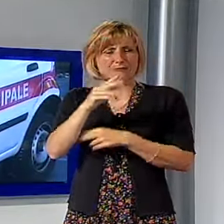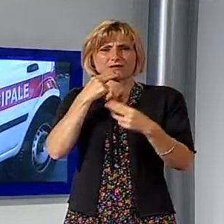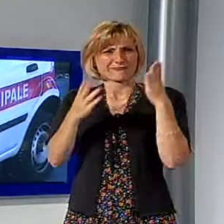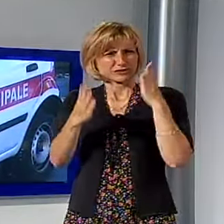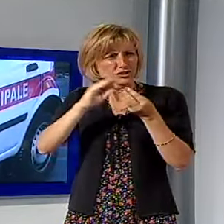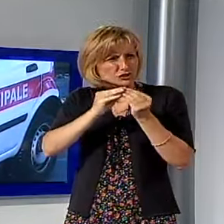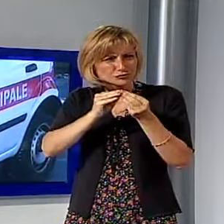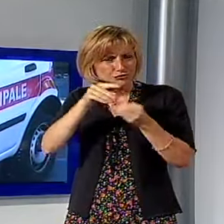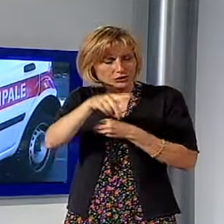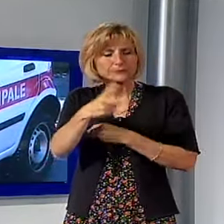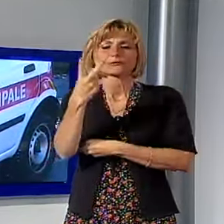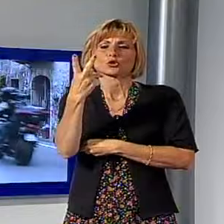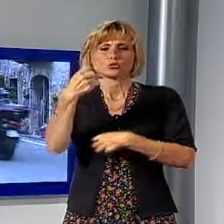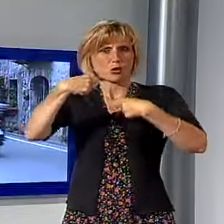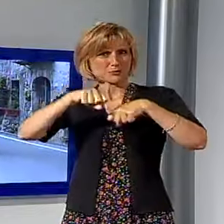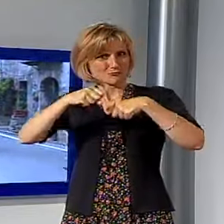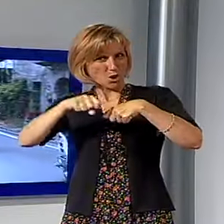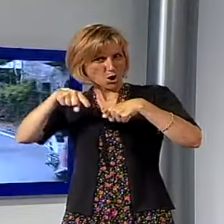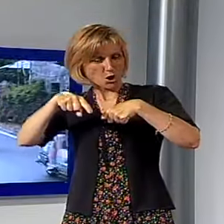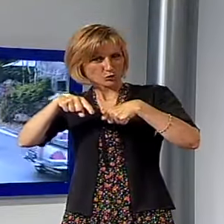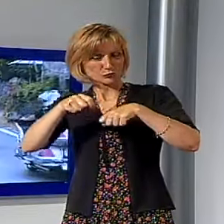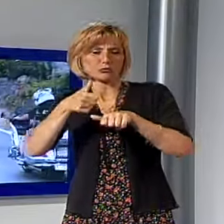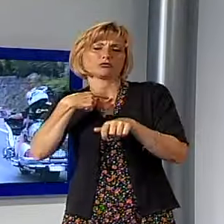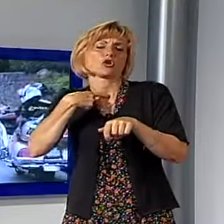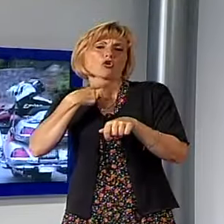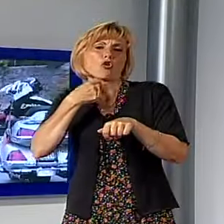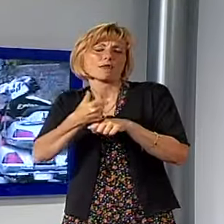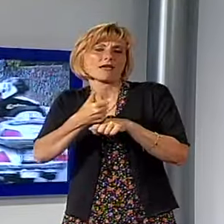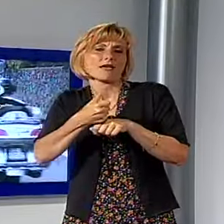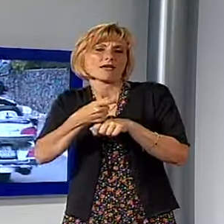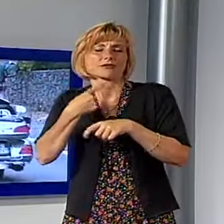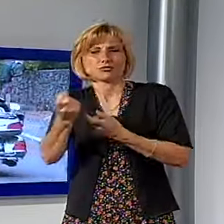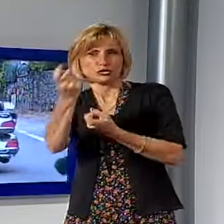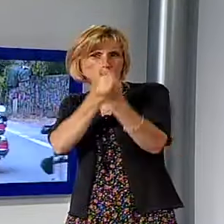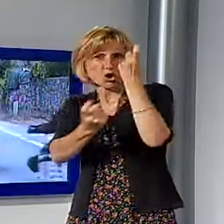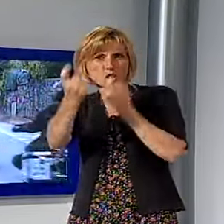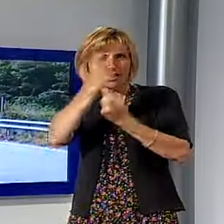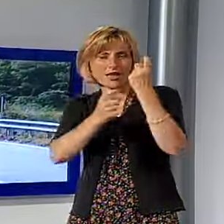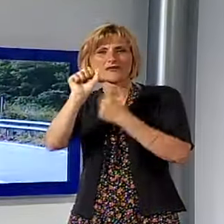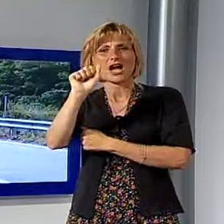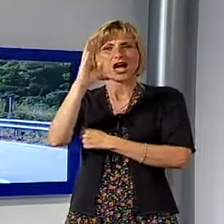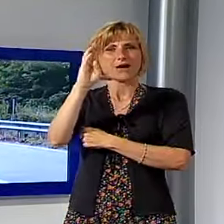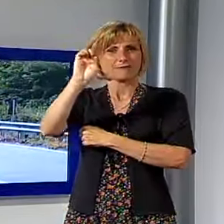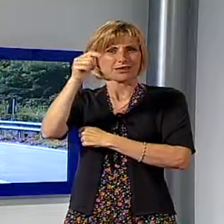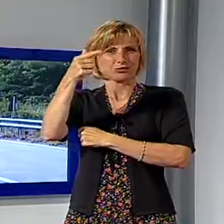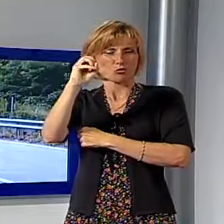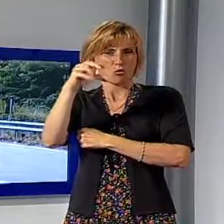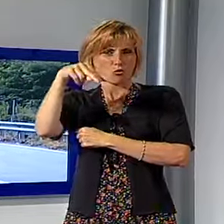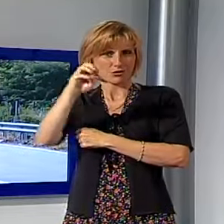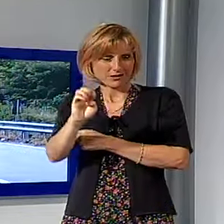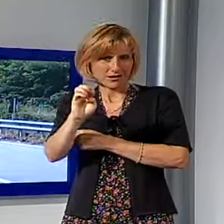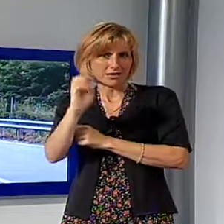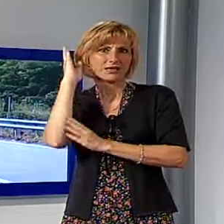indagini, le due moto facevano parte di una comitiva di ritorno da un raduno alla Betone e percorrevano il Brennero in direzione Lucca.